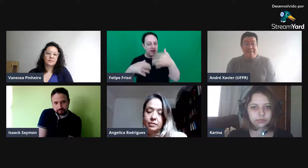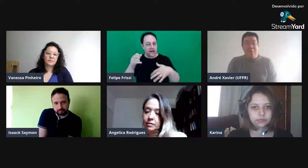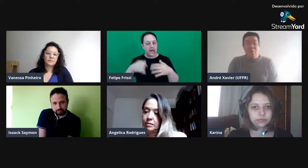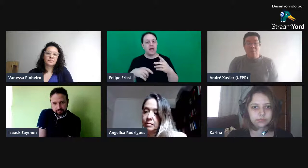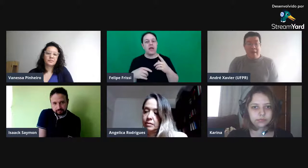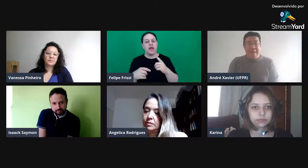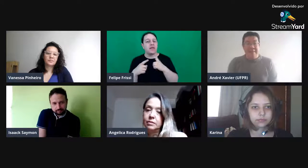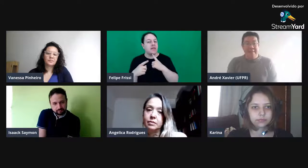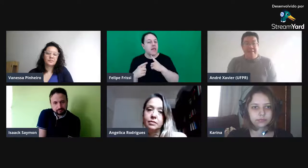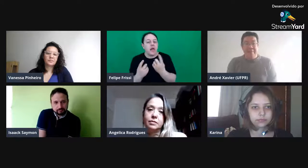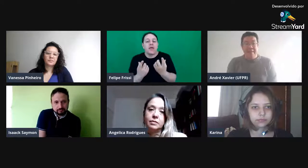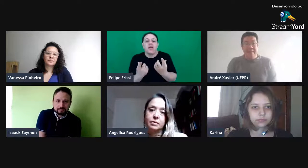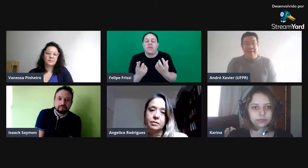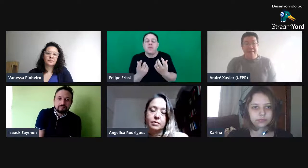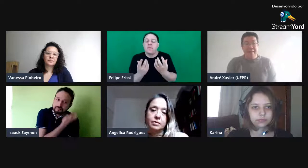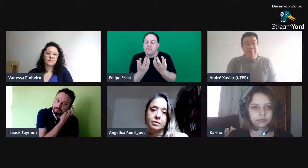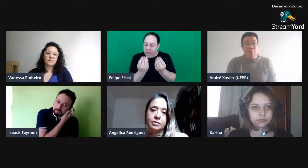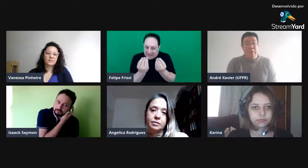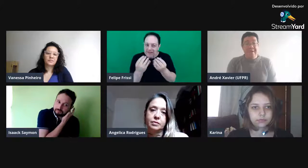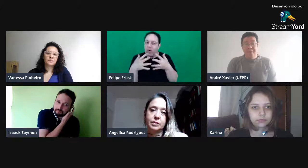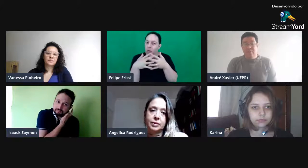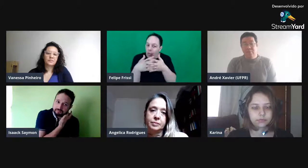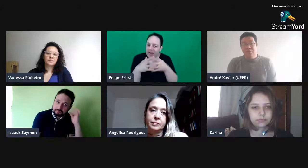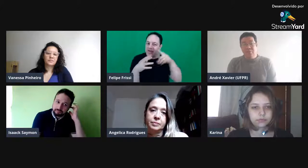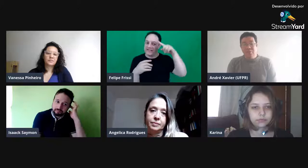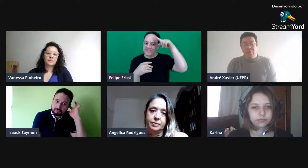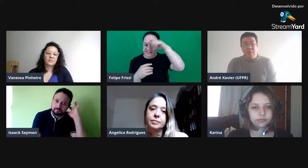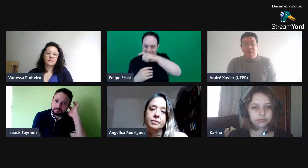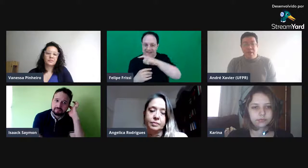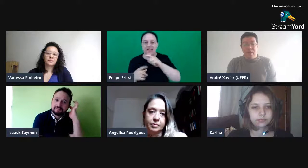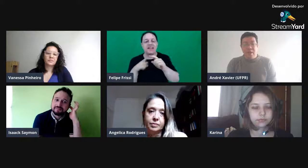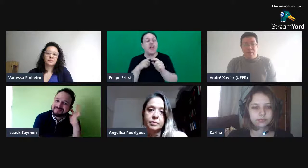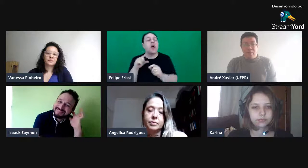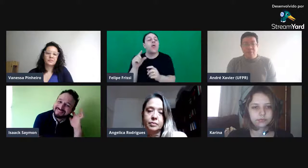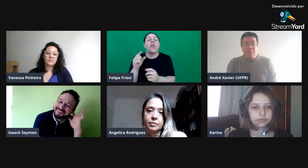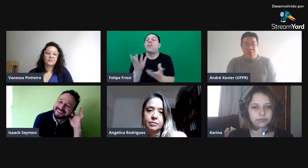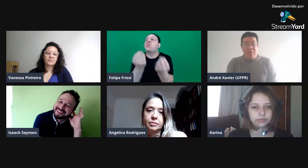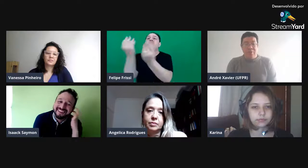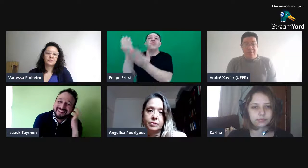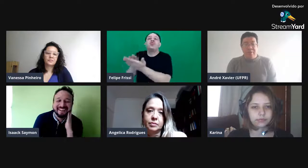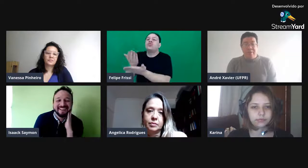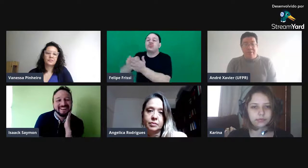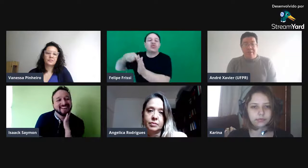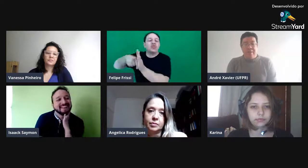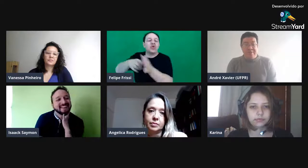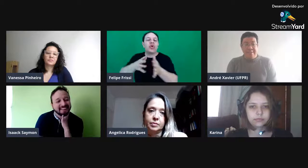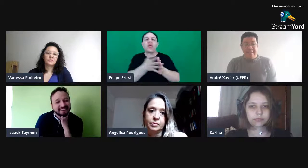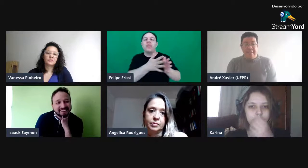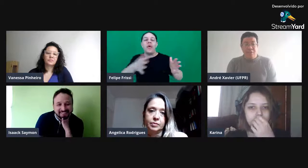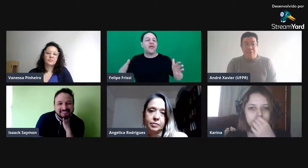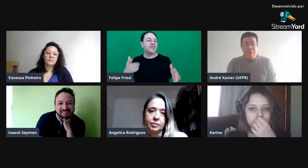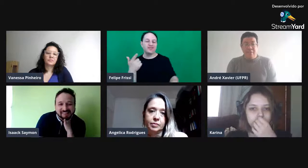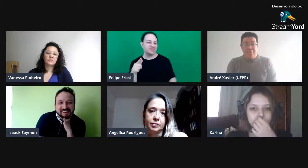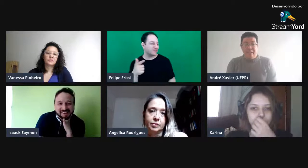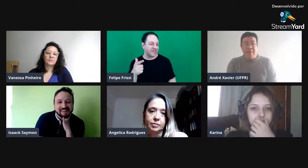bastante complexa, né? E há pouquíssimos estudos sobre prosódia de línguas e sinais de uma forma geral.